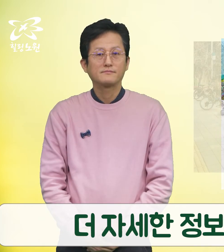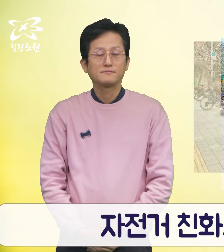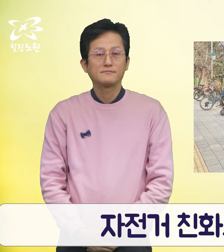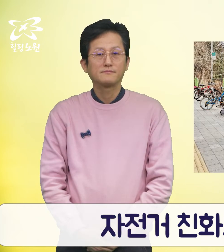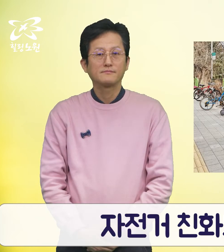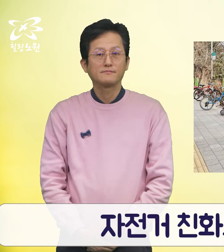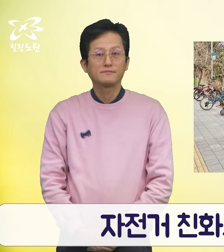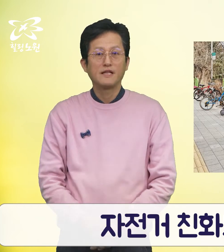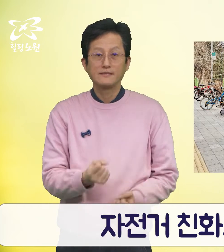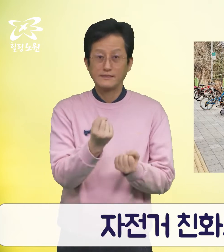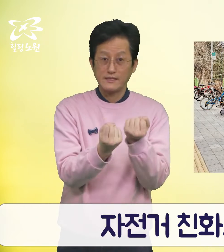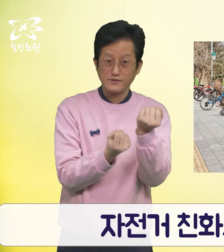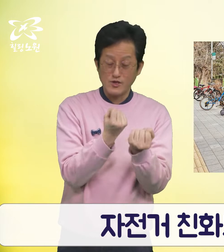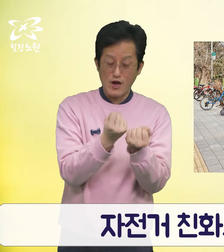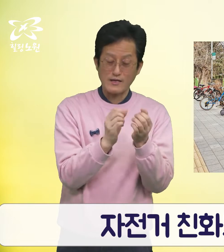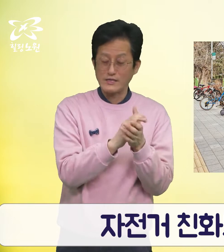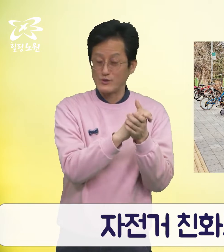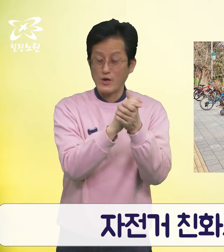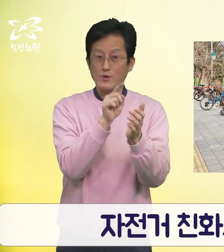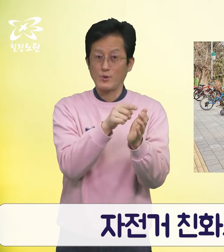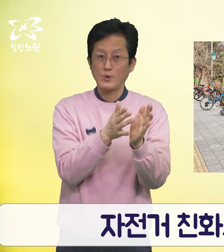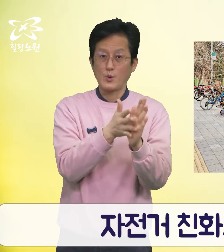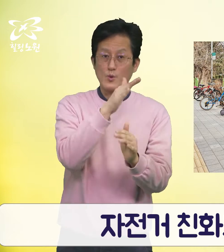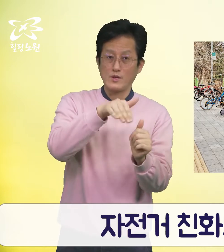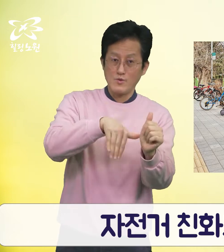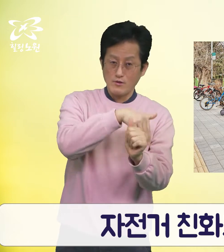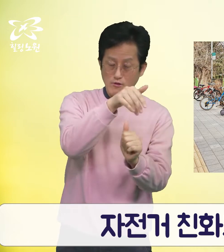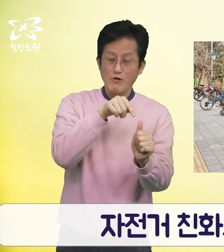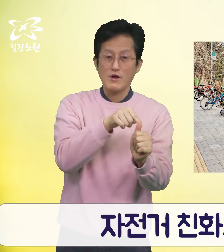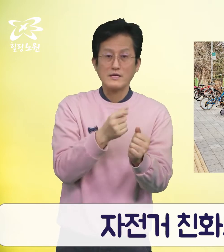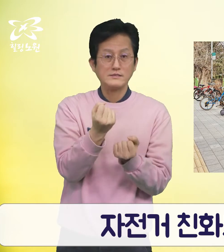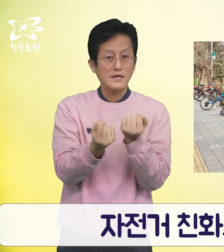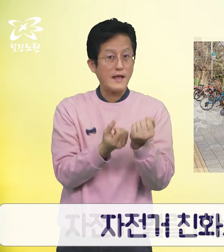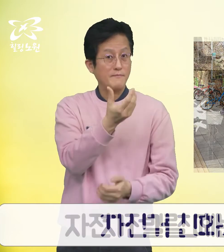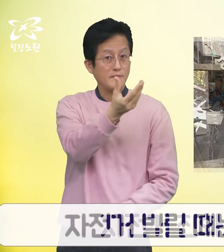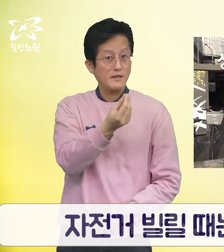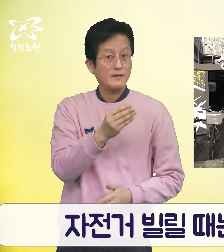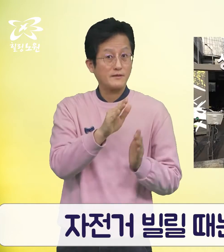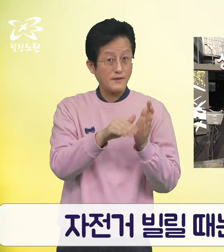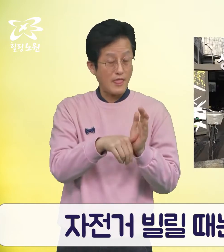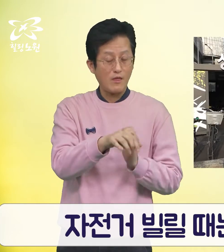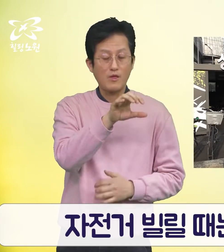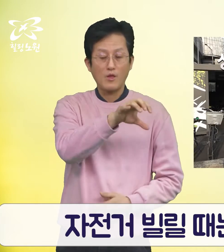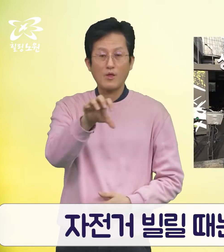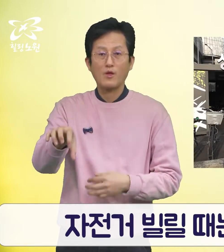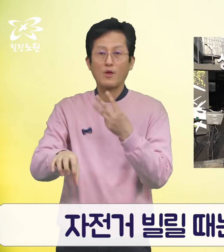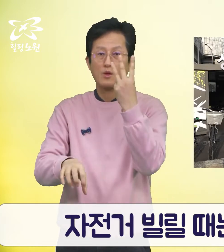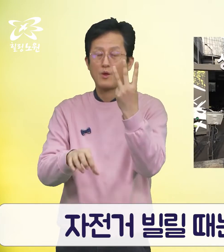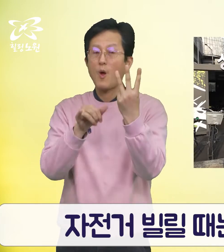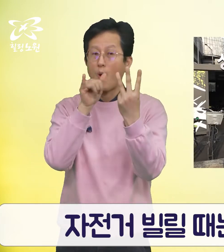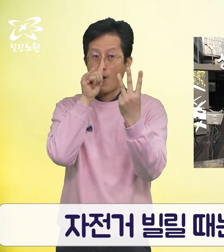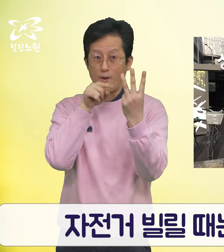자전거 친화도시 노원 자전거 빌릴 때는 대여소 3곳,